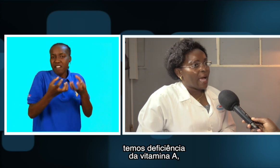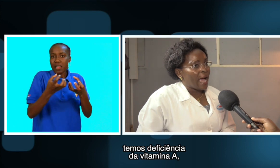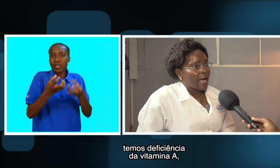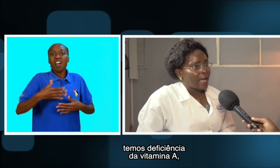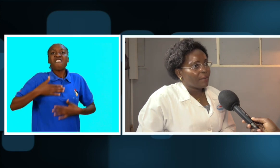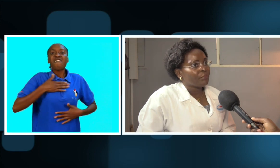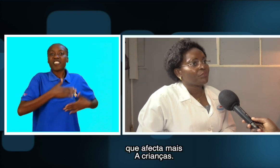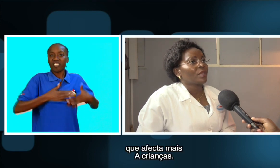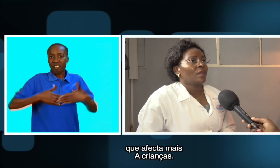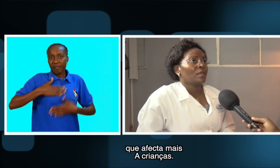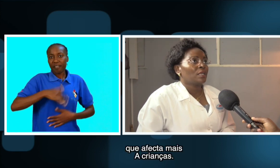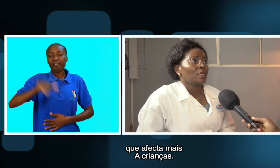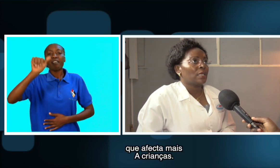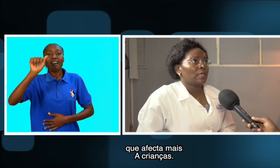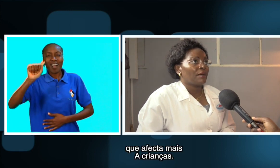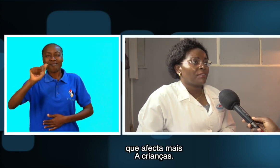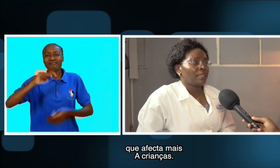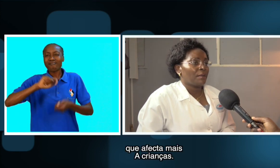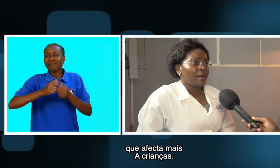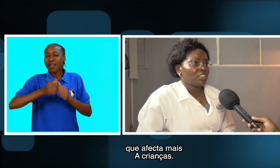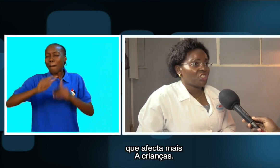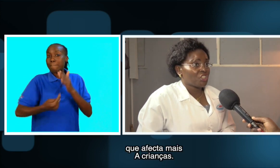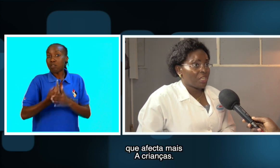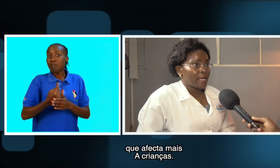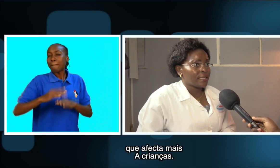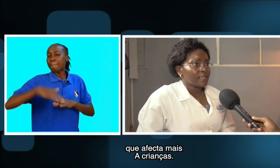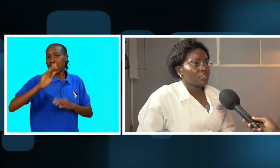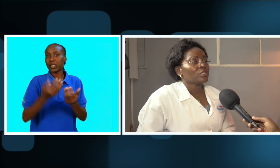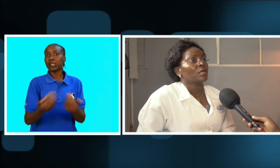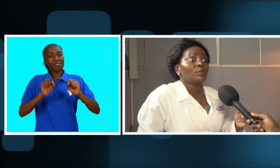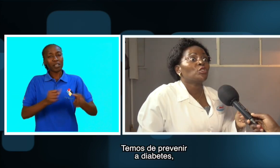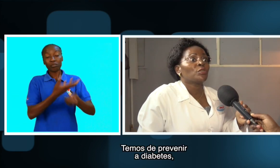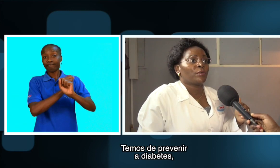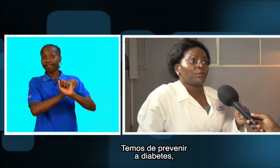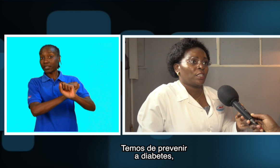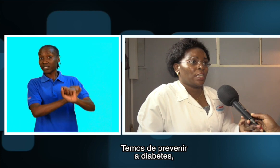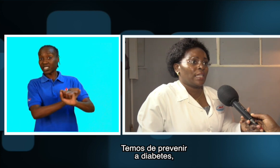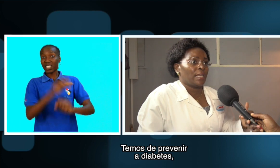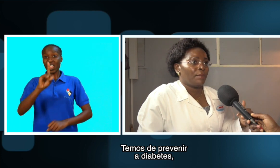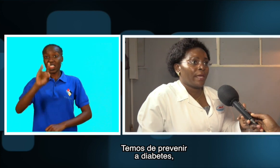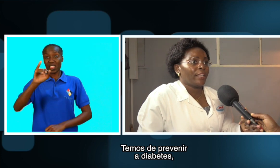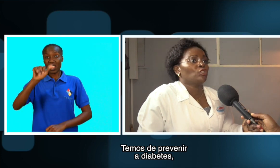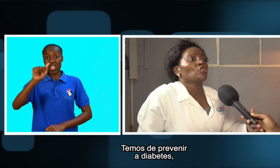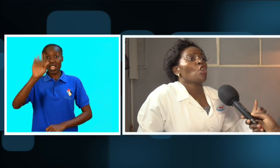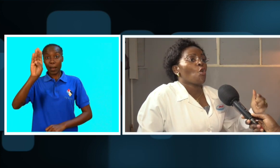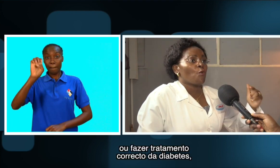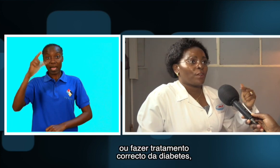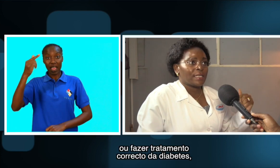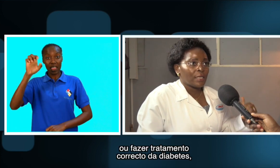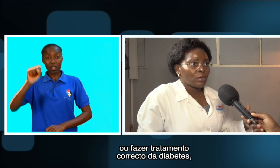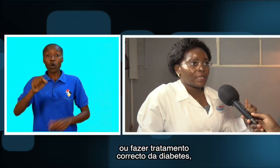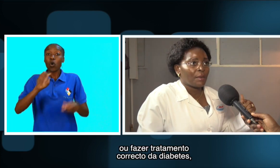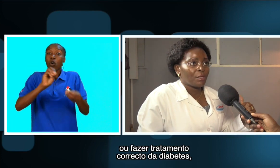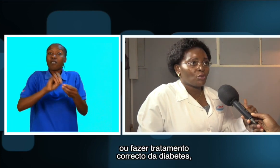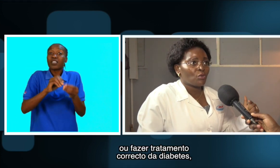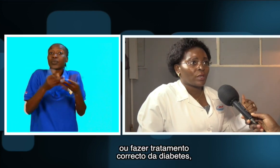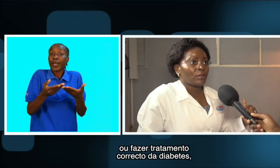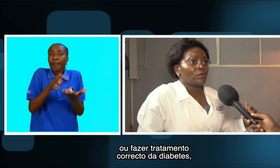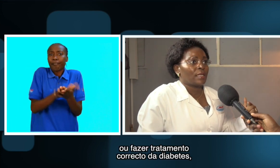A. Que afeta mais as crianças. Temos que prevenir a diabetes. Ou fazer o tratamento correto da